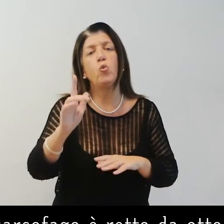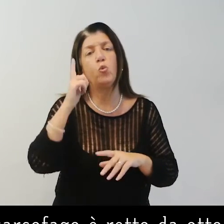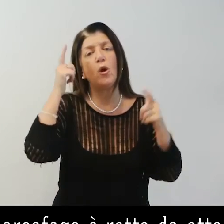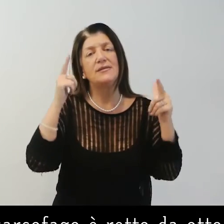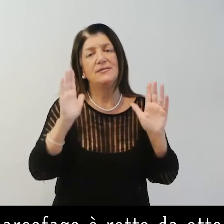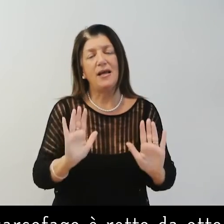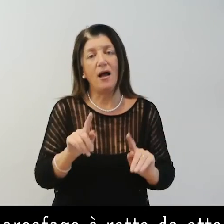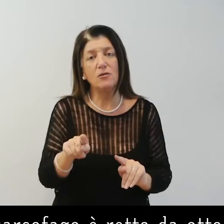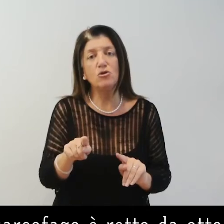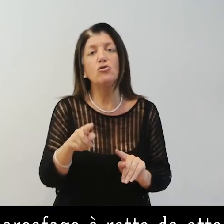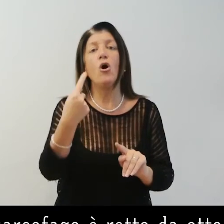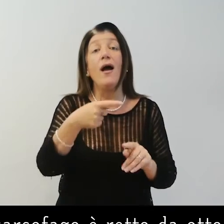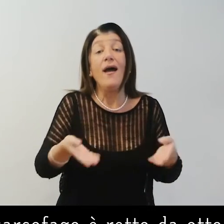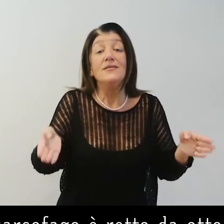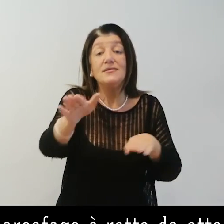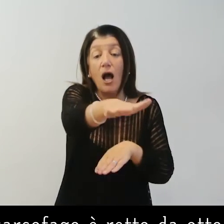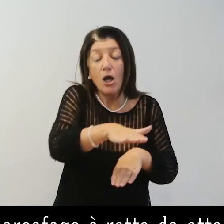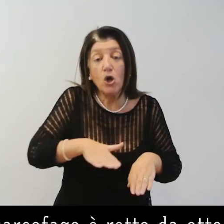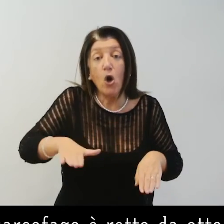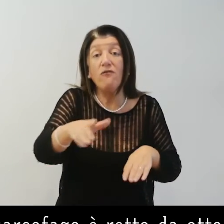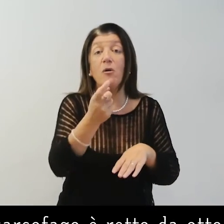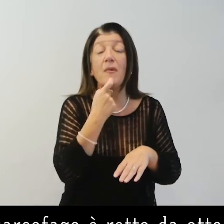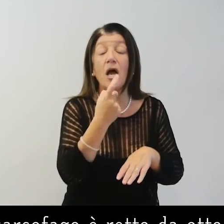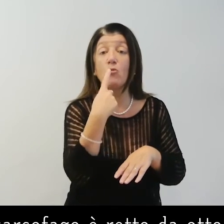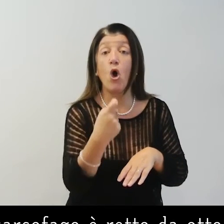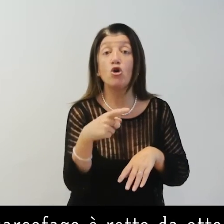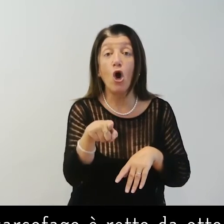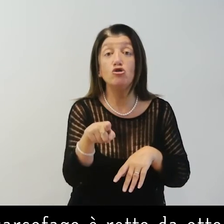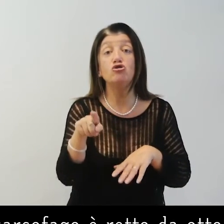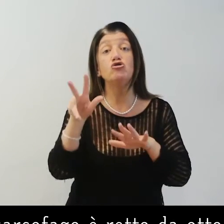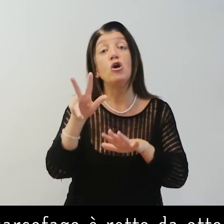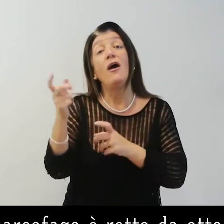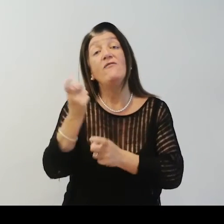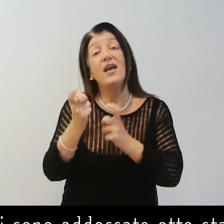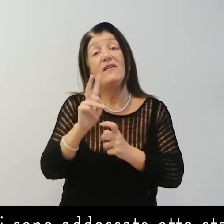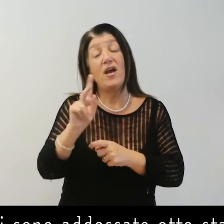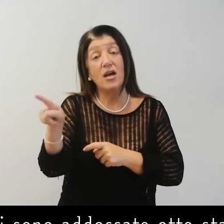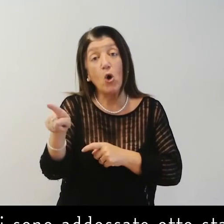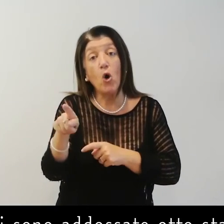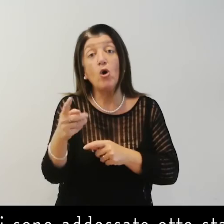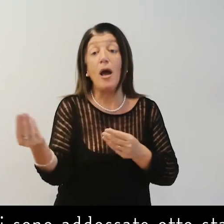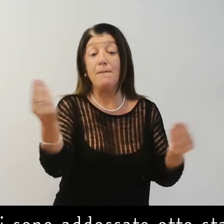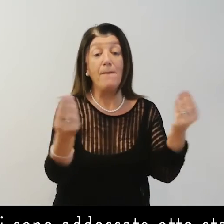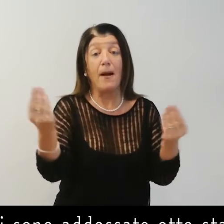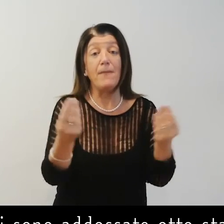il sarcofago è eretto da otto pilastri in marmo rosso di Verona ai quali sono addossate otto